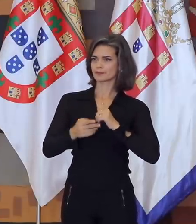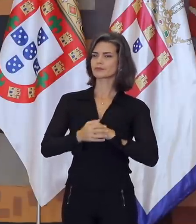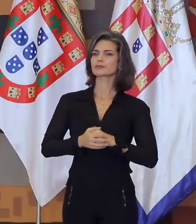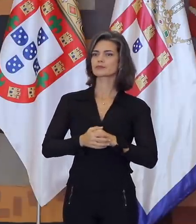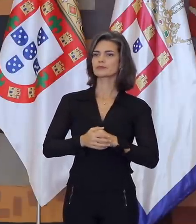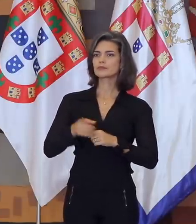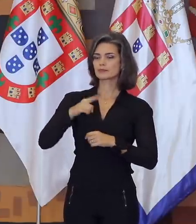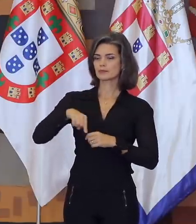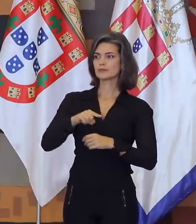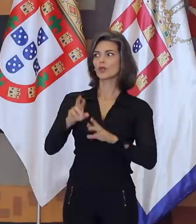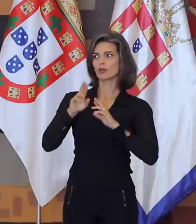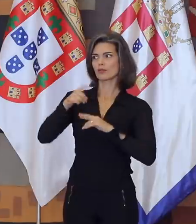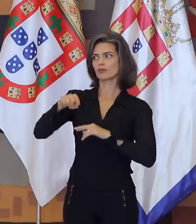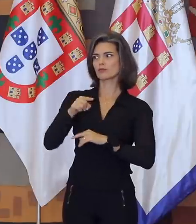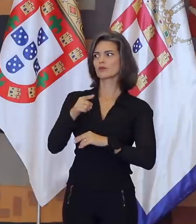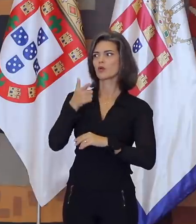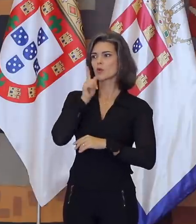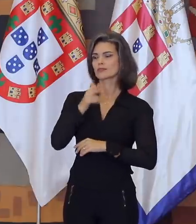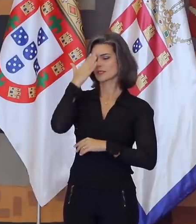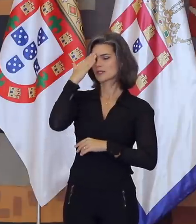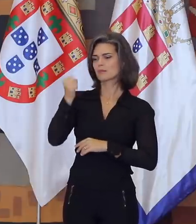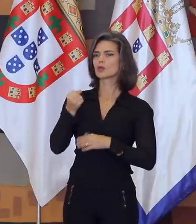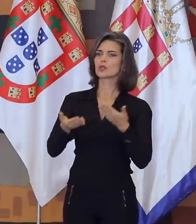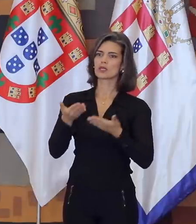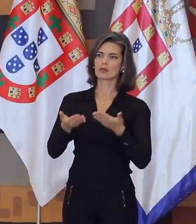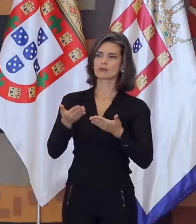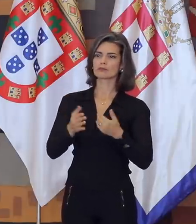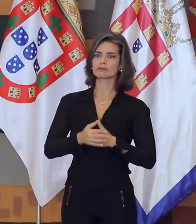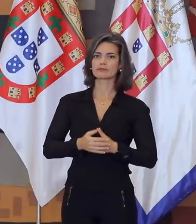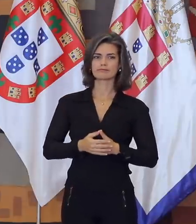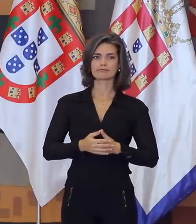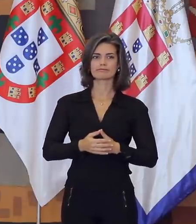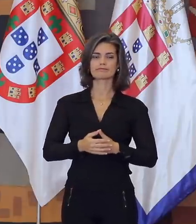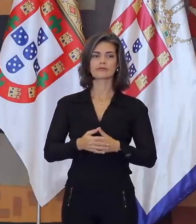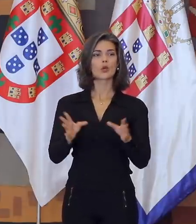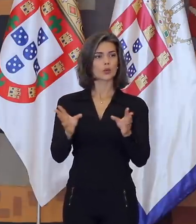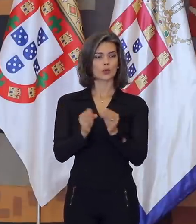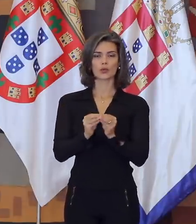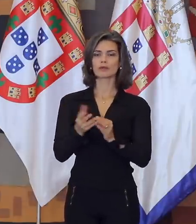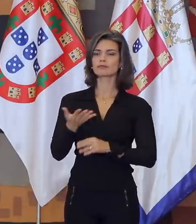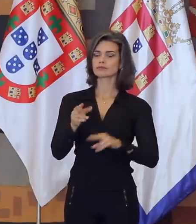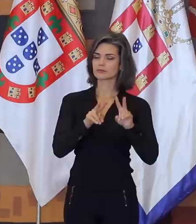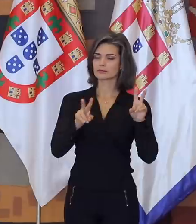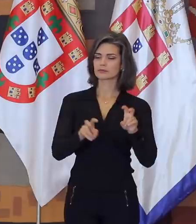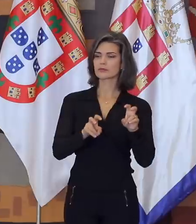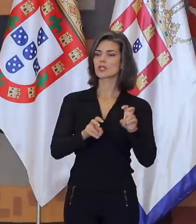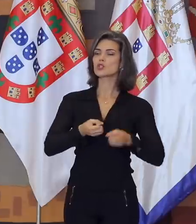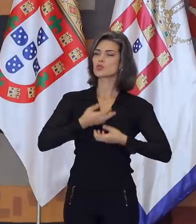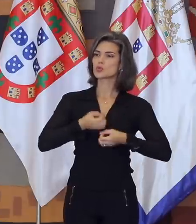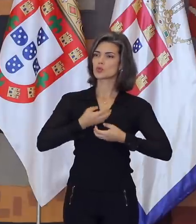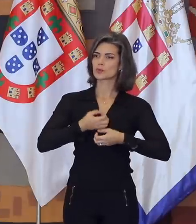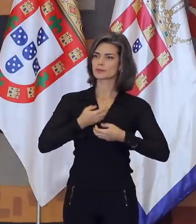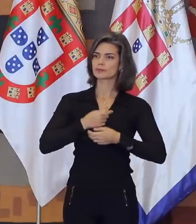saibam agir com sabedoria e equilíbrio. Para encerrar, não posso deixar de citar o trecho de um poema